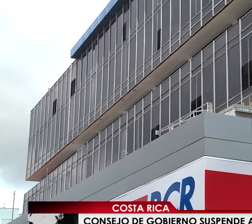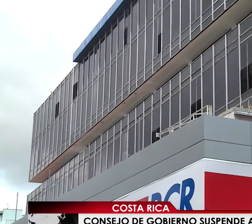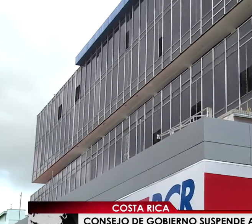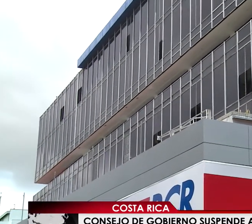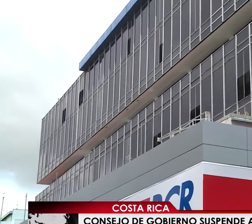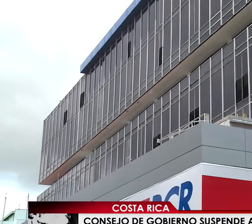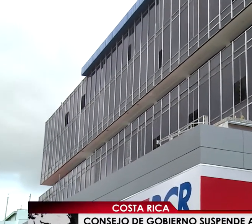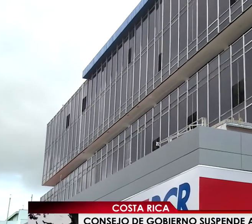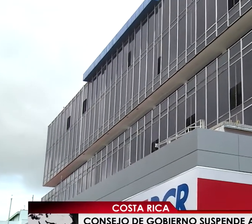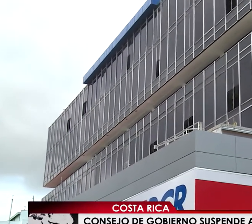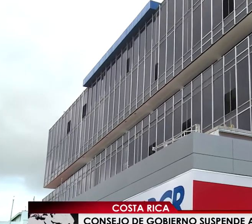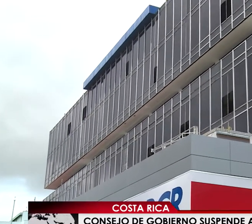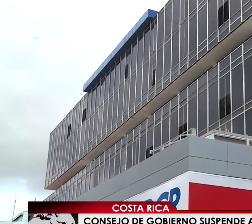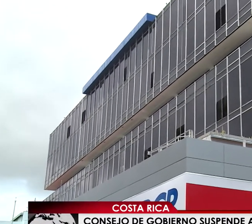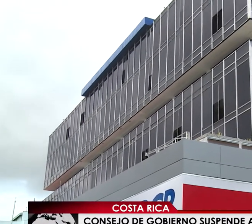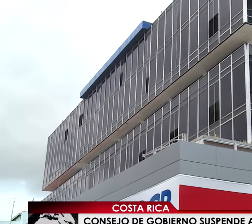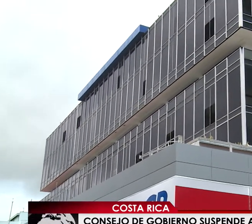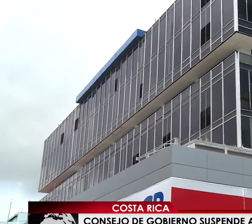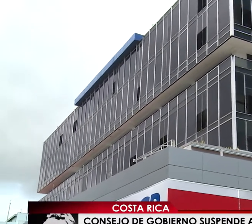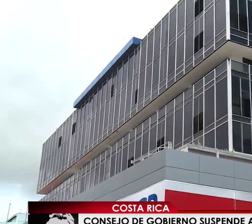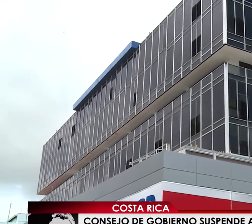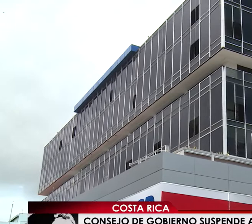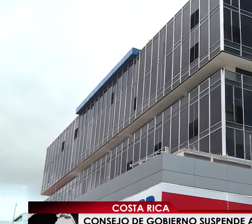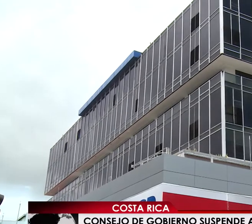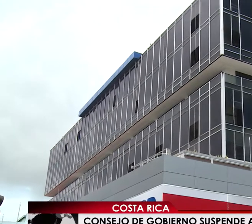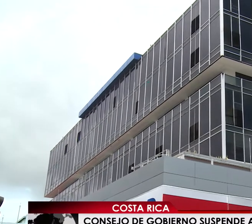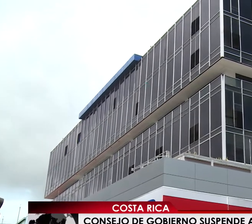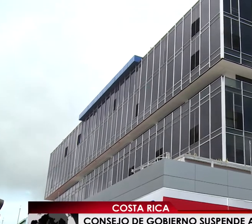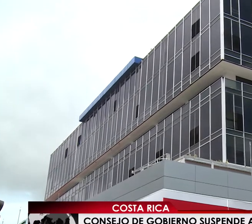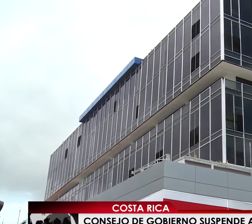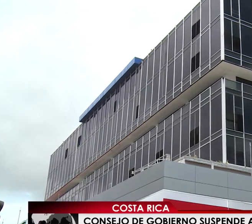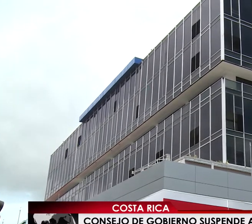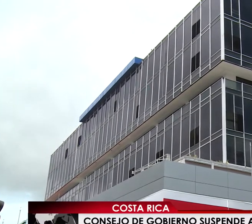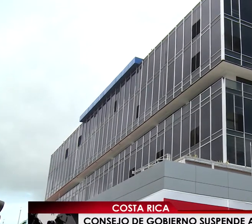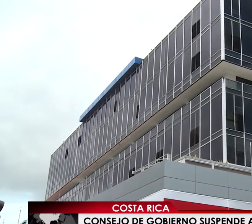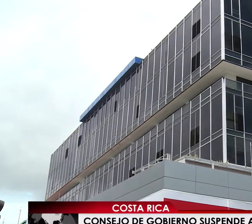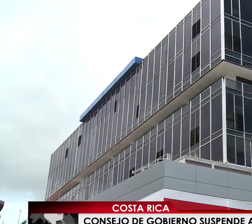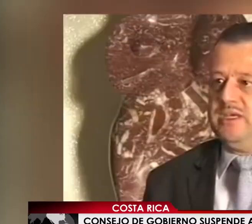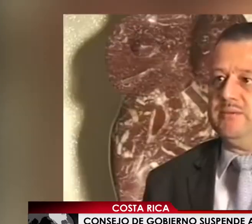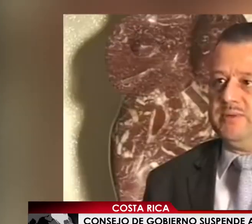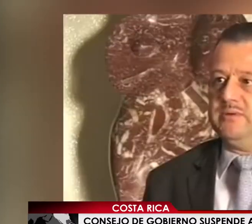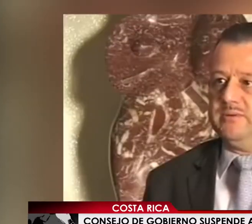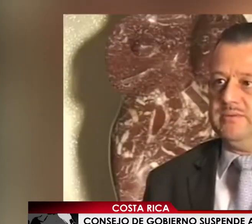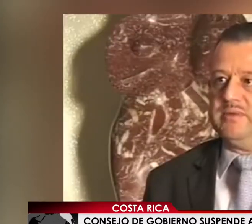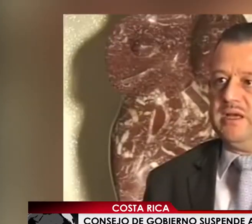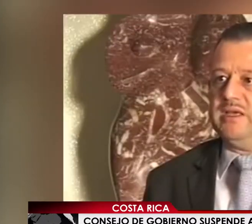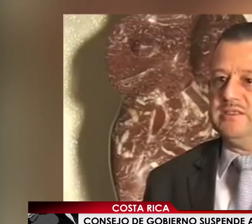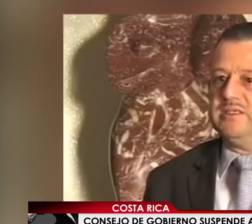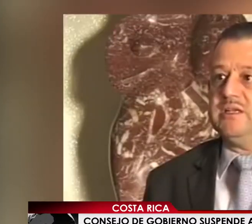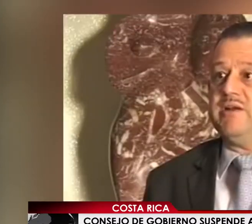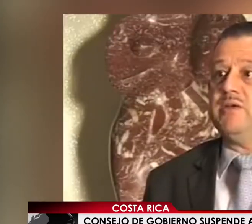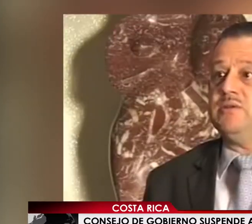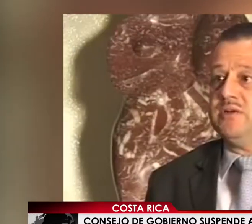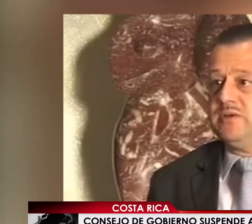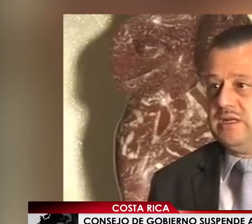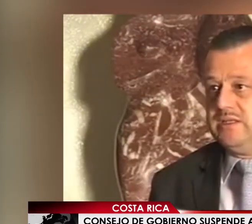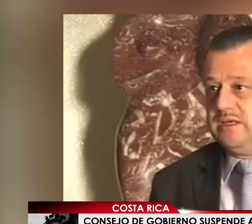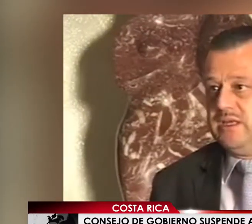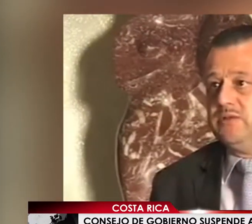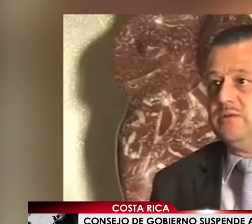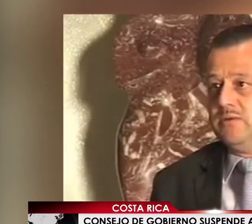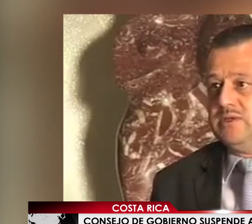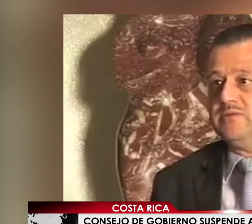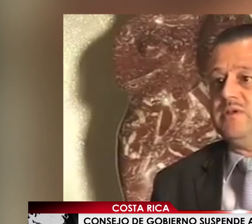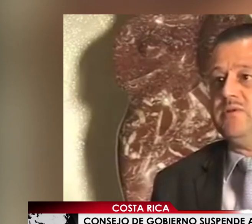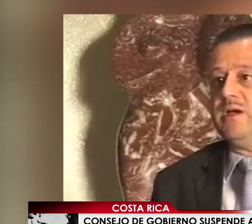son Evita Arguedas, Mónica Cegnini, Alberto Rabén, Francisco Molina y Paola Mora. Gustavo Arias y Ronald Solís, los otros